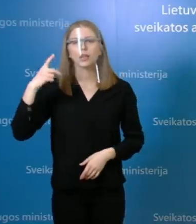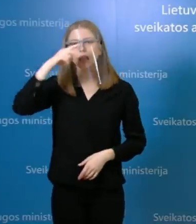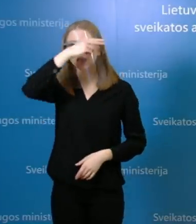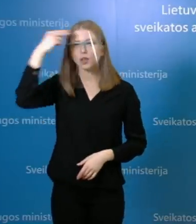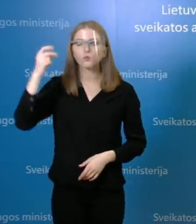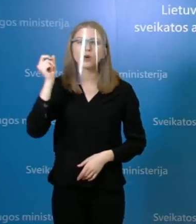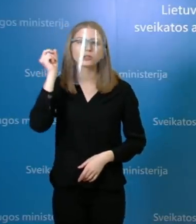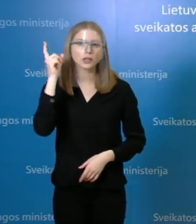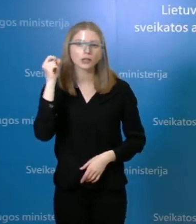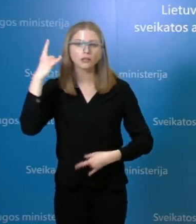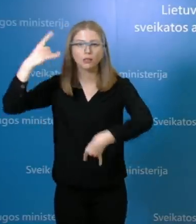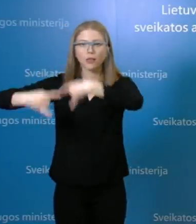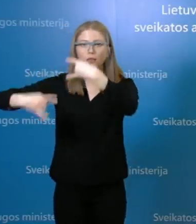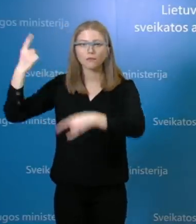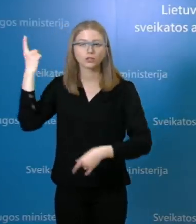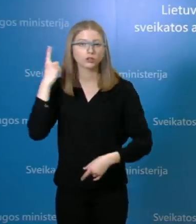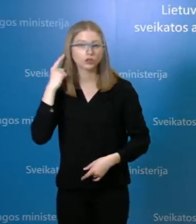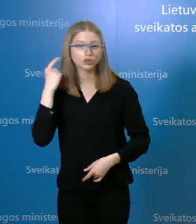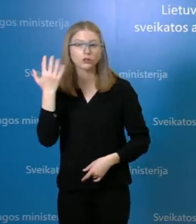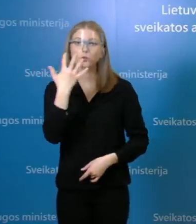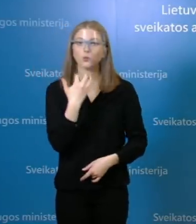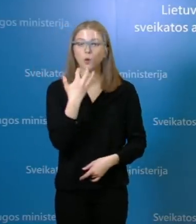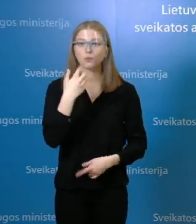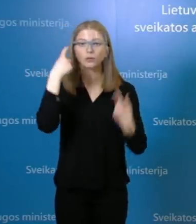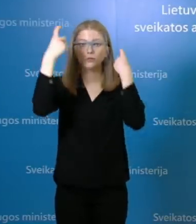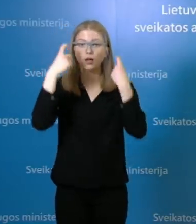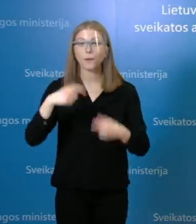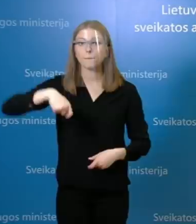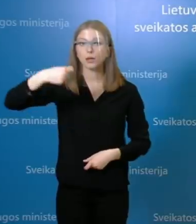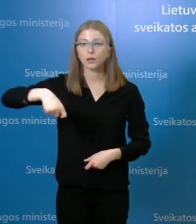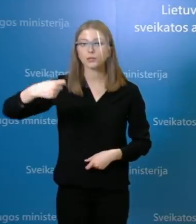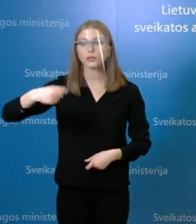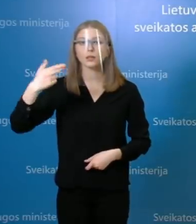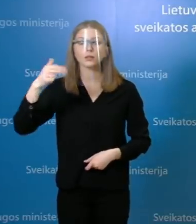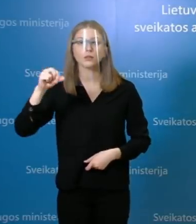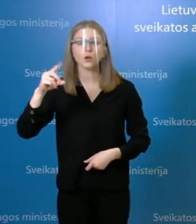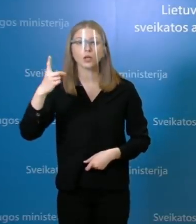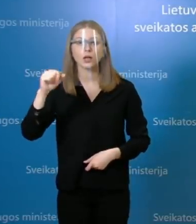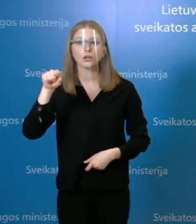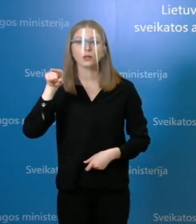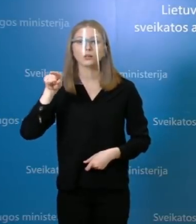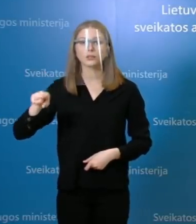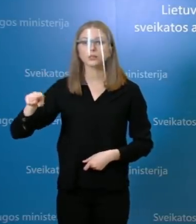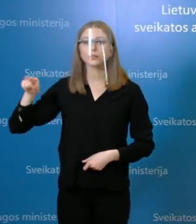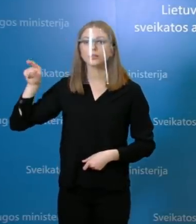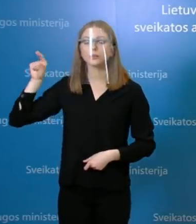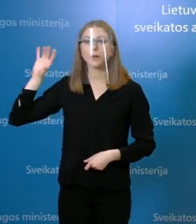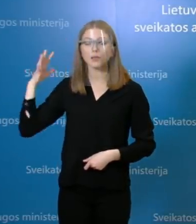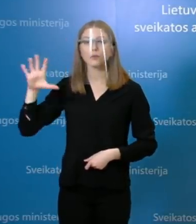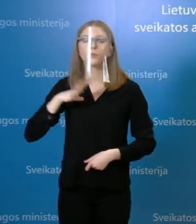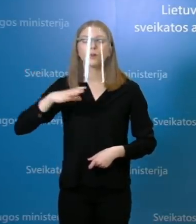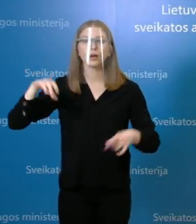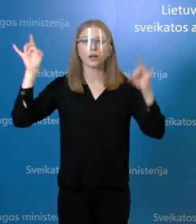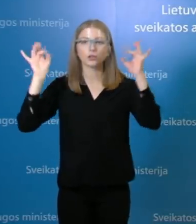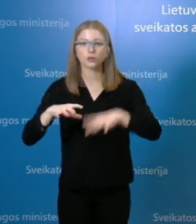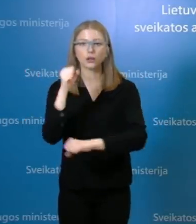ryto televizijos žinios domisi. Prezidentas Gitanas nausėdant radienį fotografavosi su restorano darbuotojais. Iš